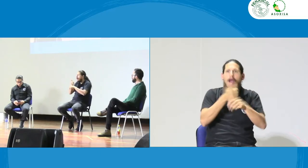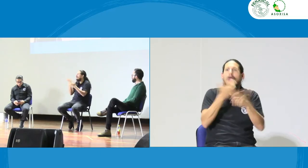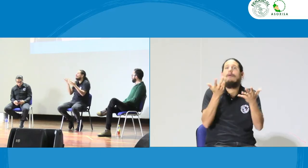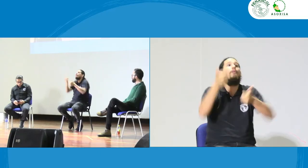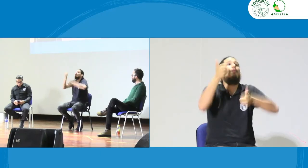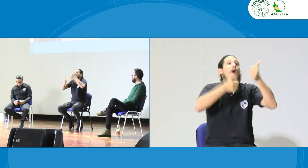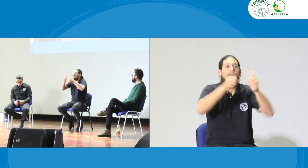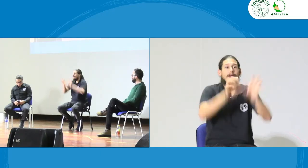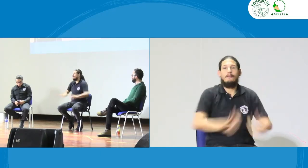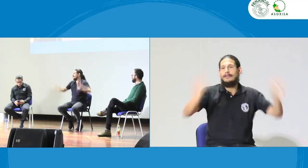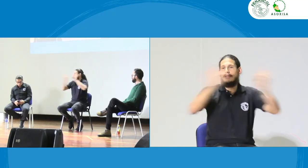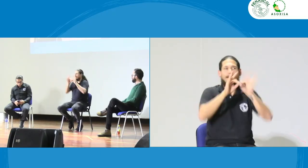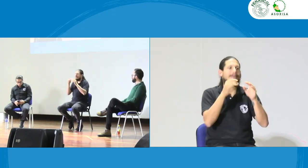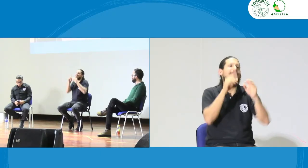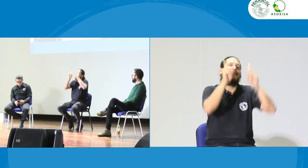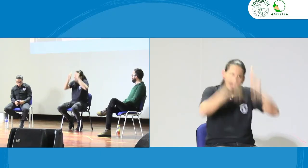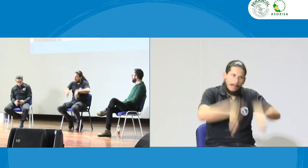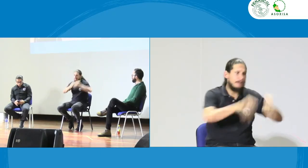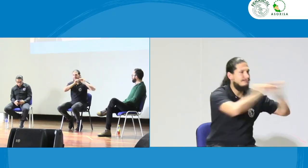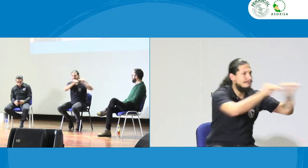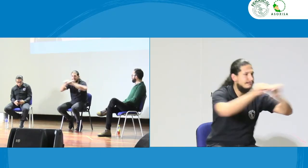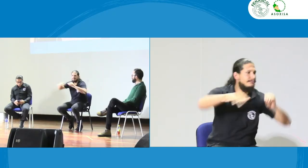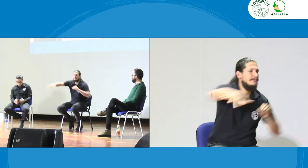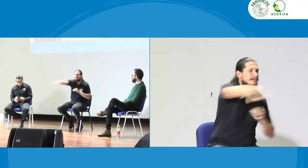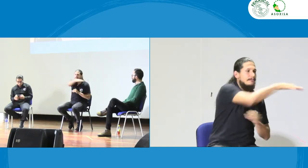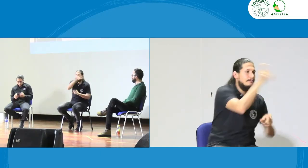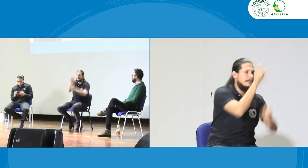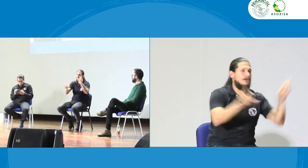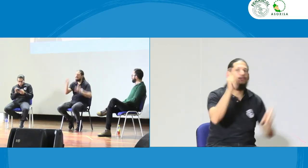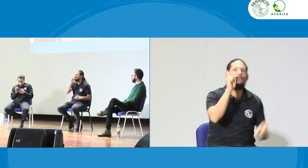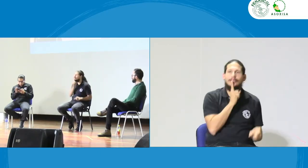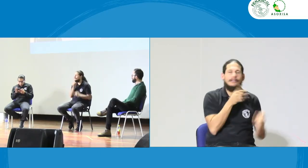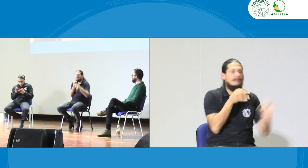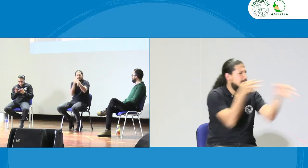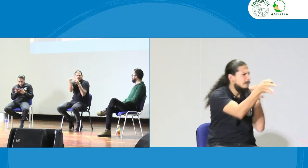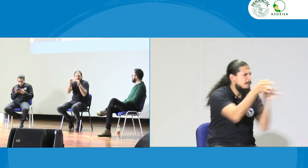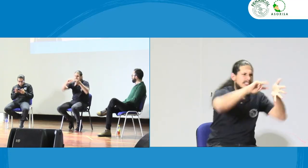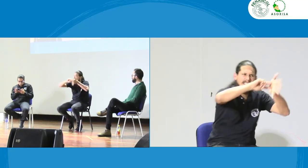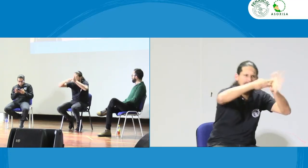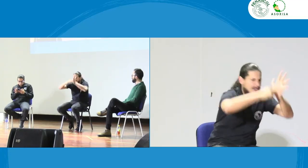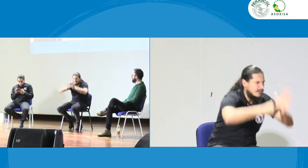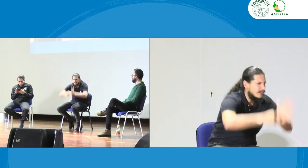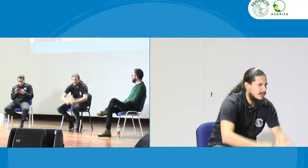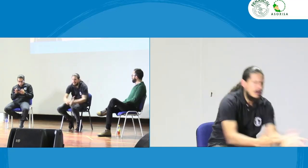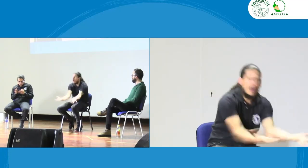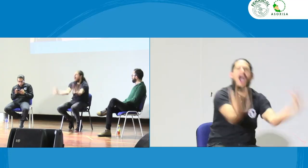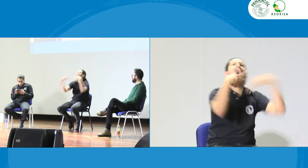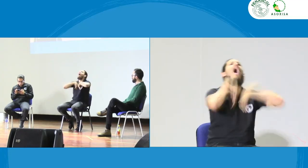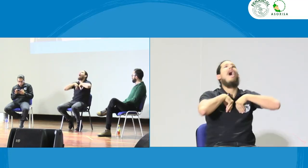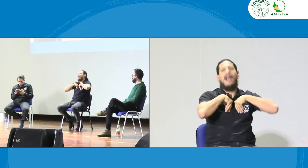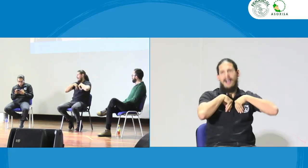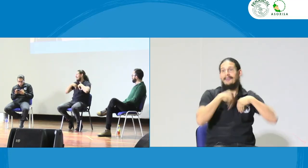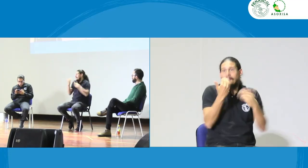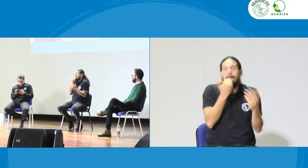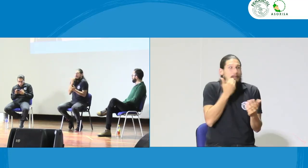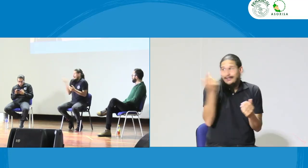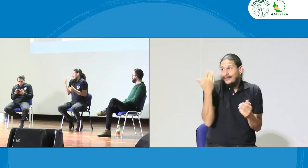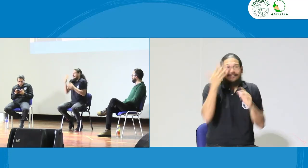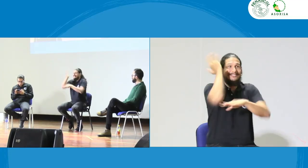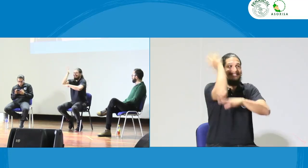interpretación una persona sorda que haga todas las aclaraciones pertinentes lo mismo entonces hay las personas sordas hay que explicarles aclararles todas las